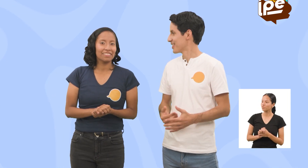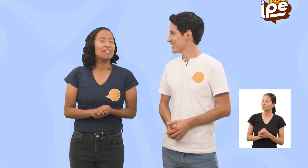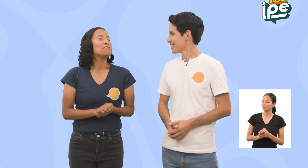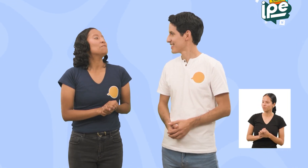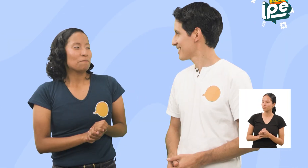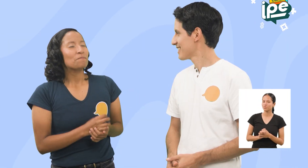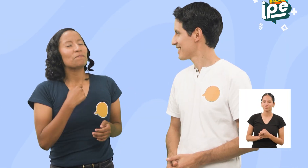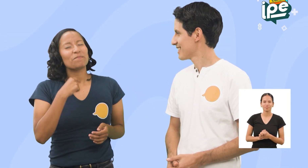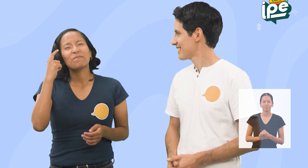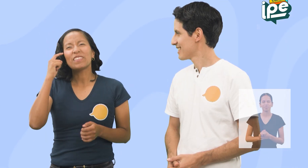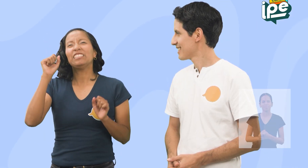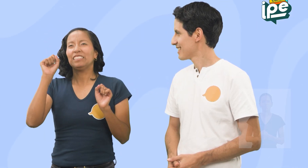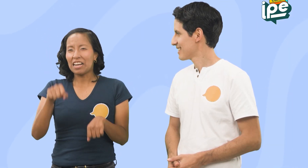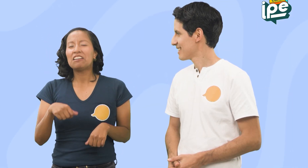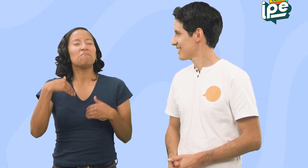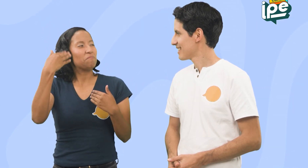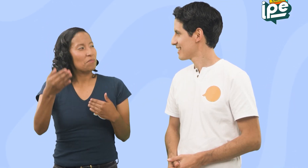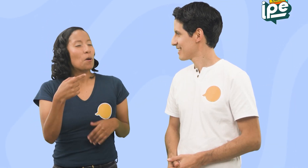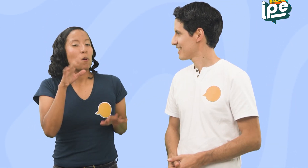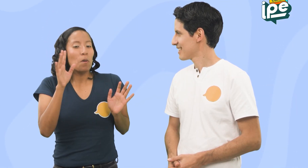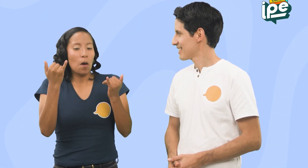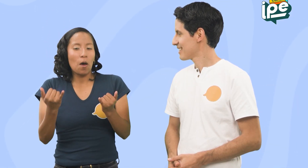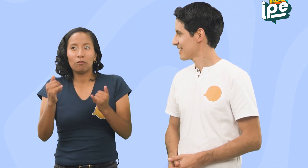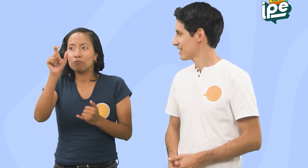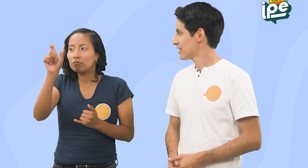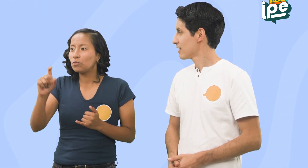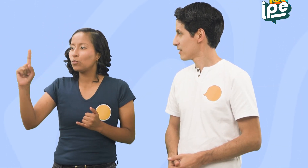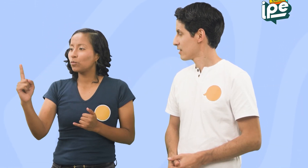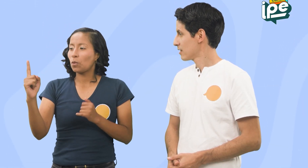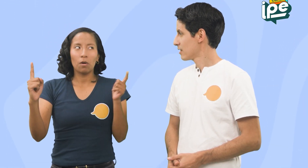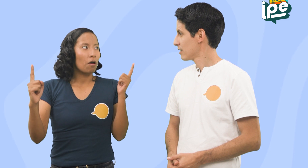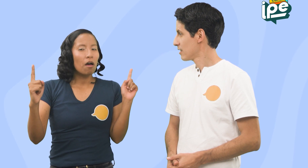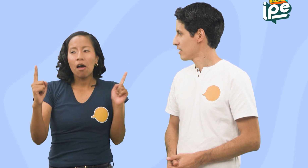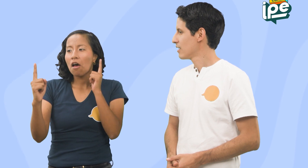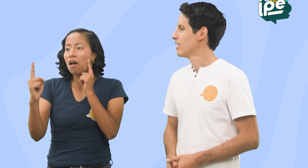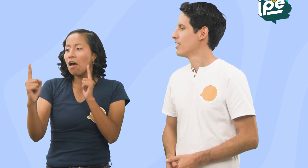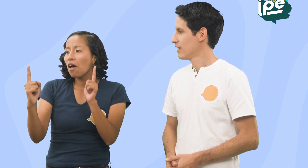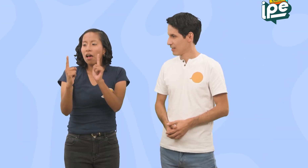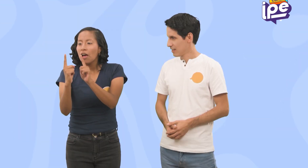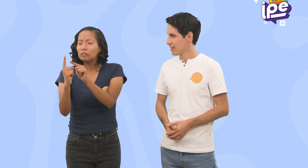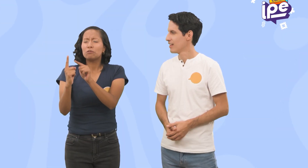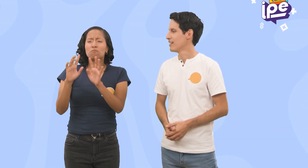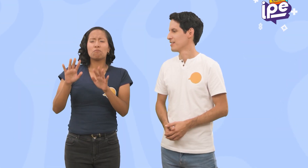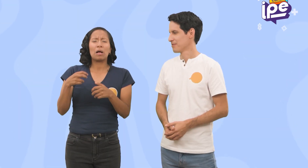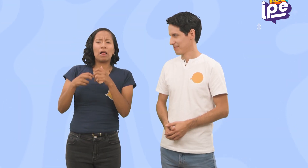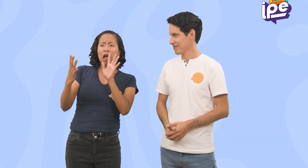Estoy segura que si hoy te encuentras con alguna persona sorda Vas a poder presentarte